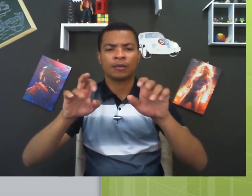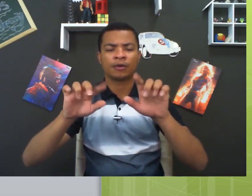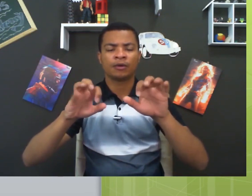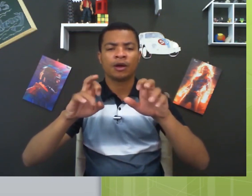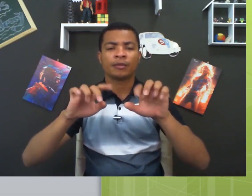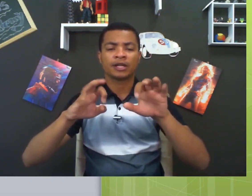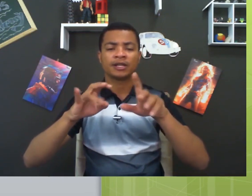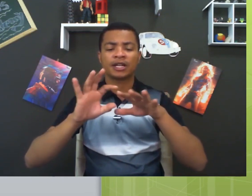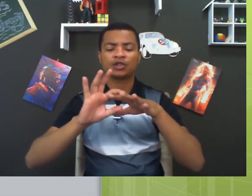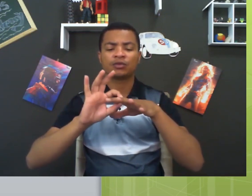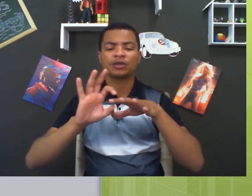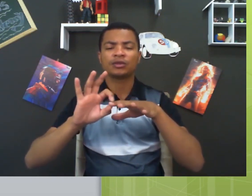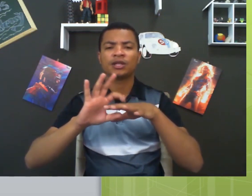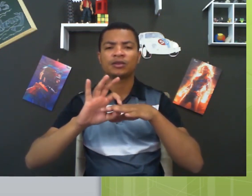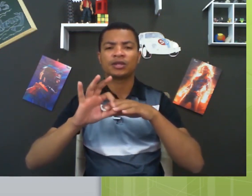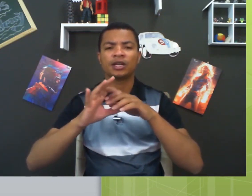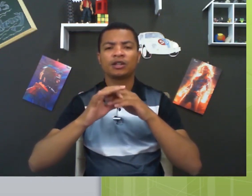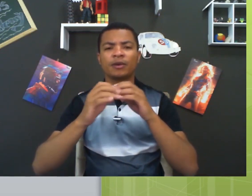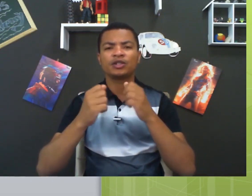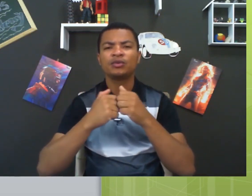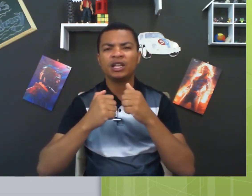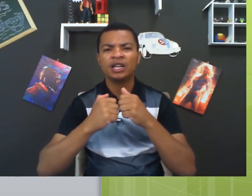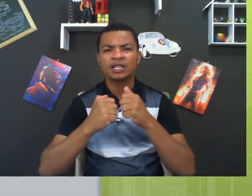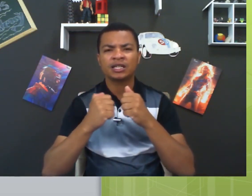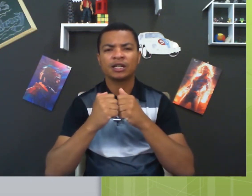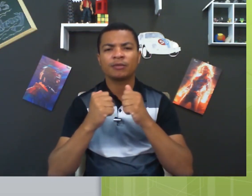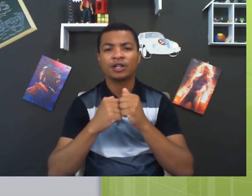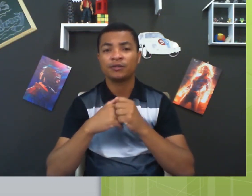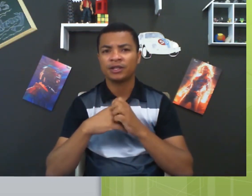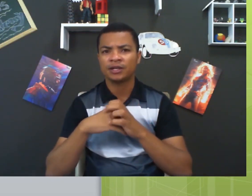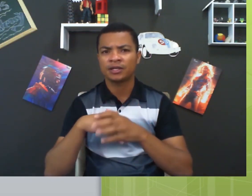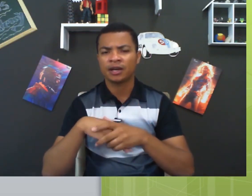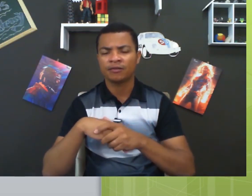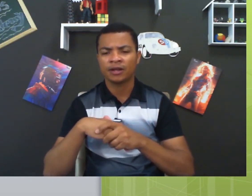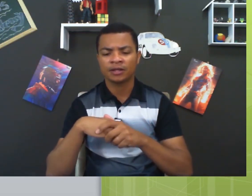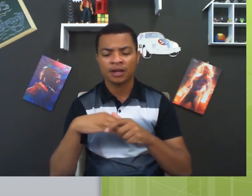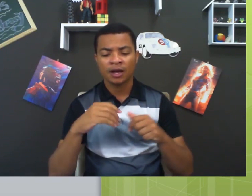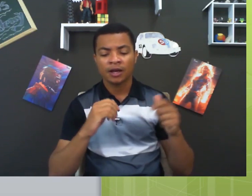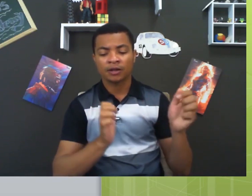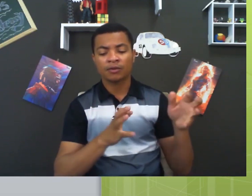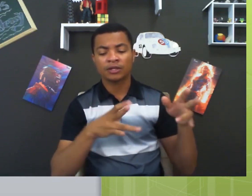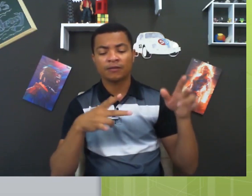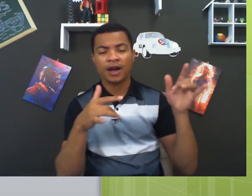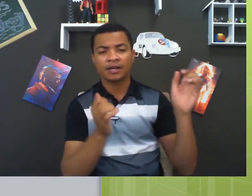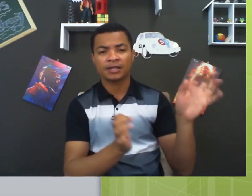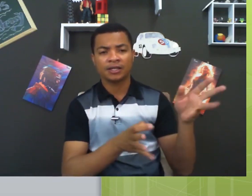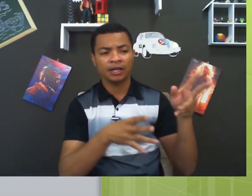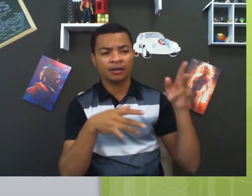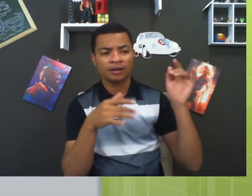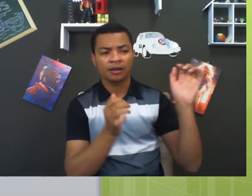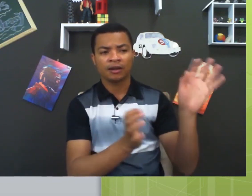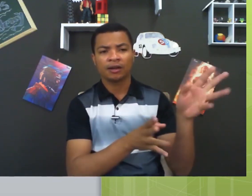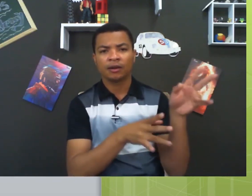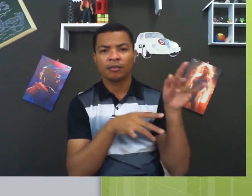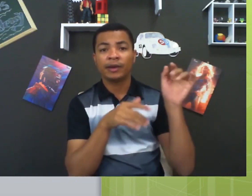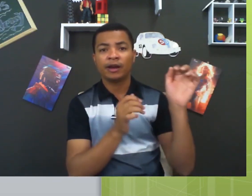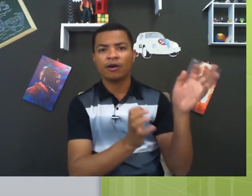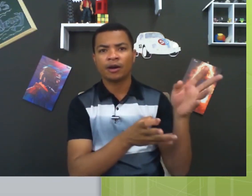tá bom? Porque às vezes a junta dos dedos aqui tá mais durinhas, assim, tá mais difíceis de serem feitas. Então quando você faz assim, melhora